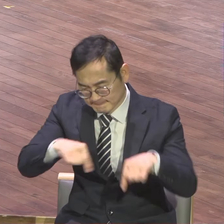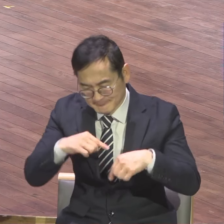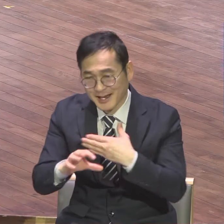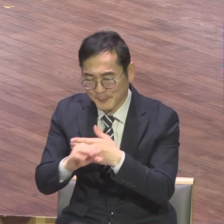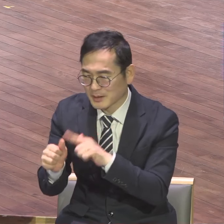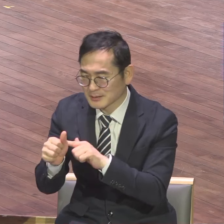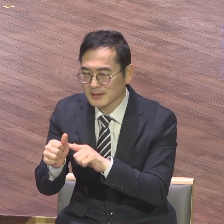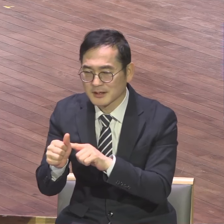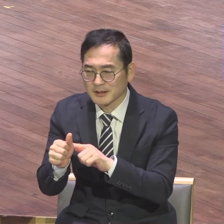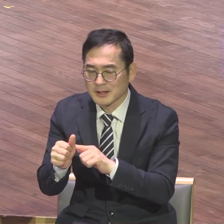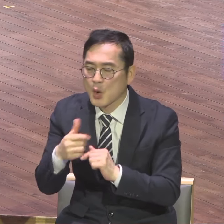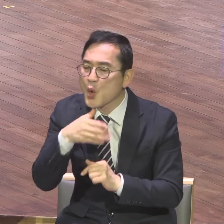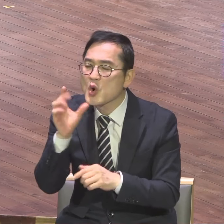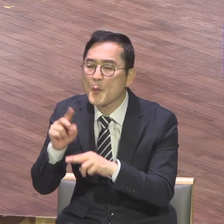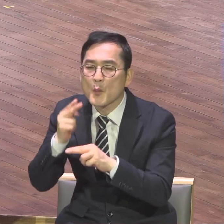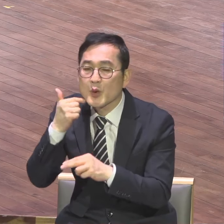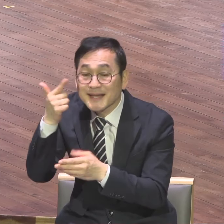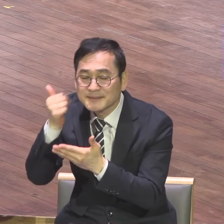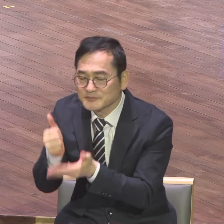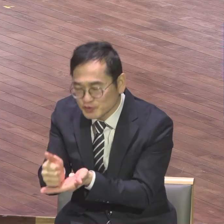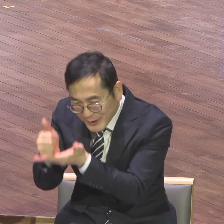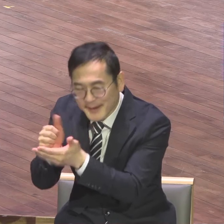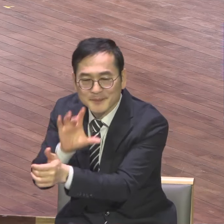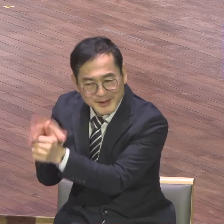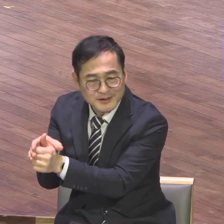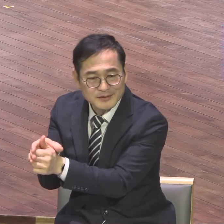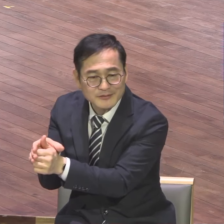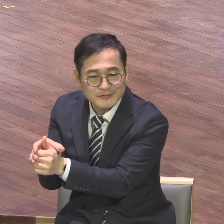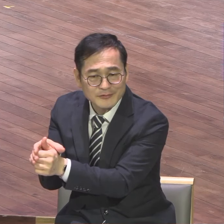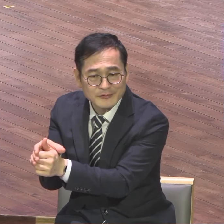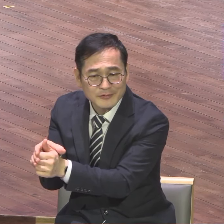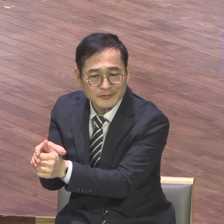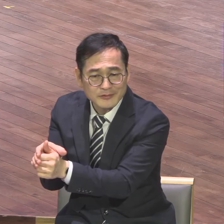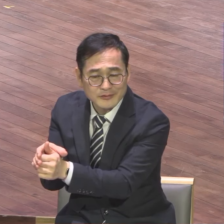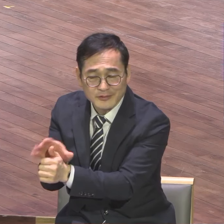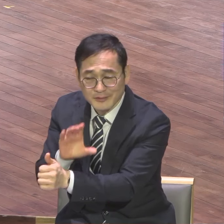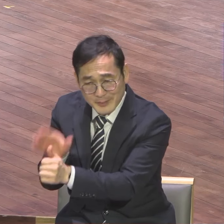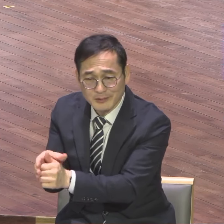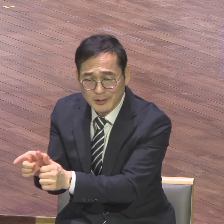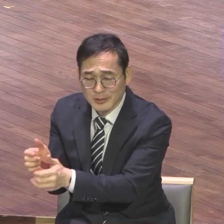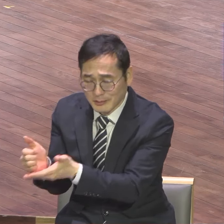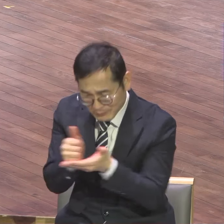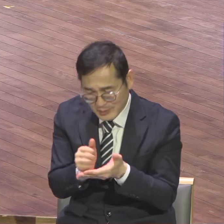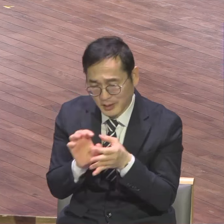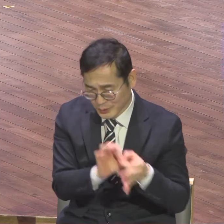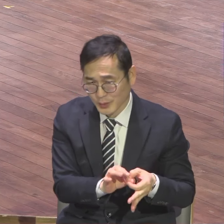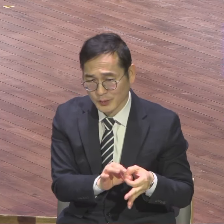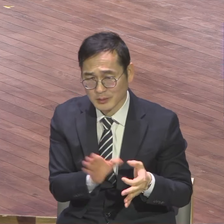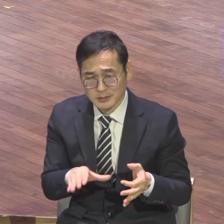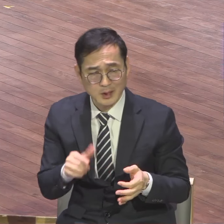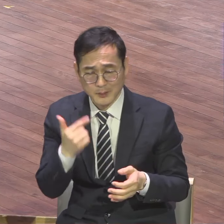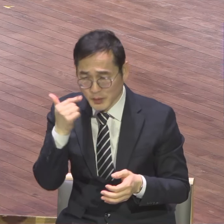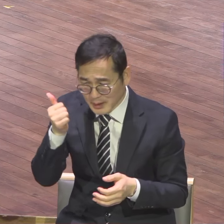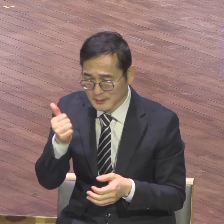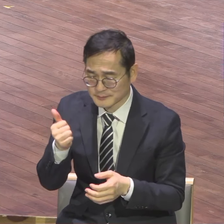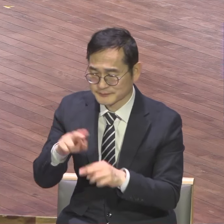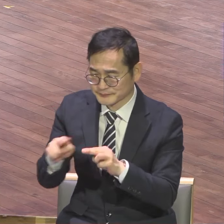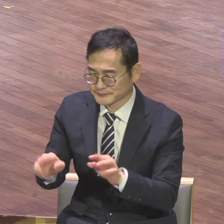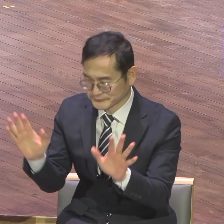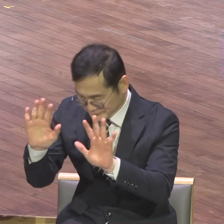목사들만 모이는 교회가 있어요 그게 무슨 성경적입니까 그게 무슨 성경적이냐고 목사가 말이야 은퇴했을